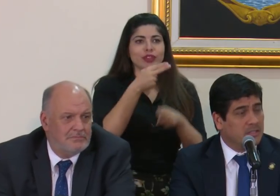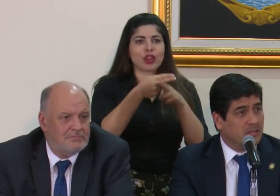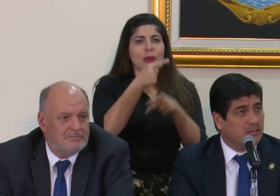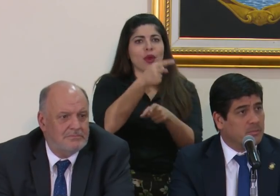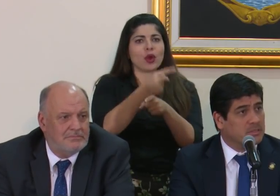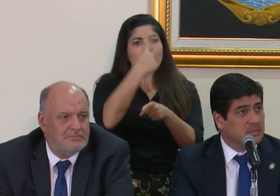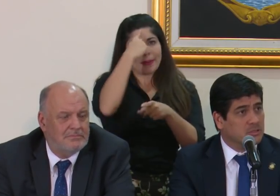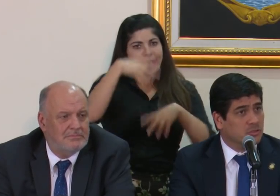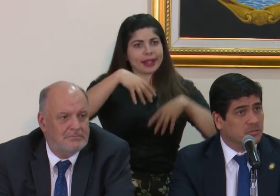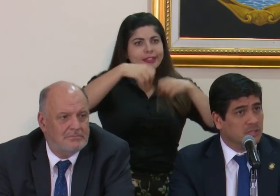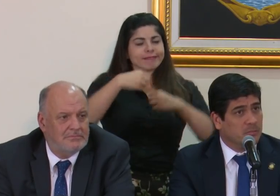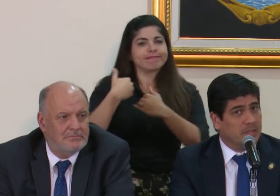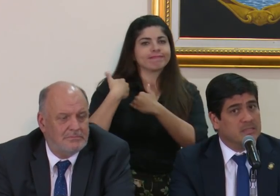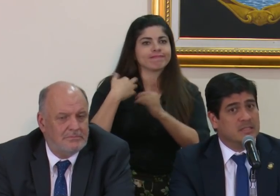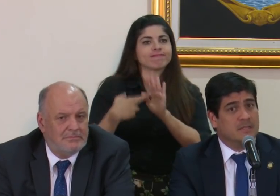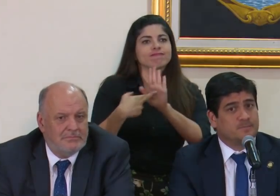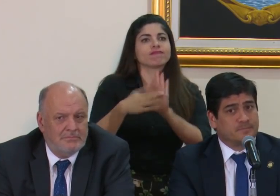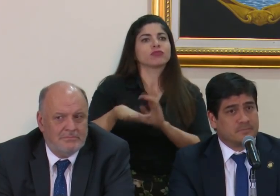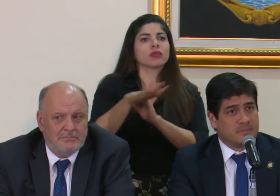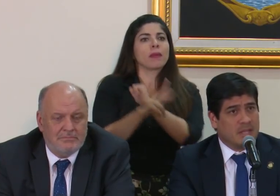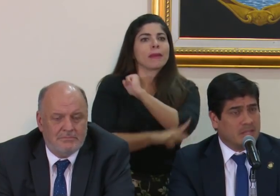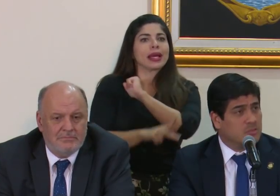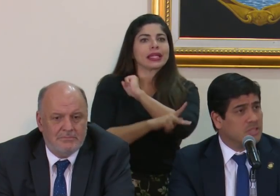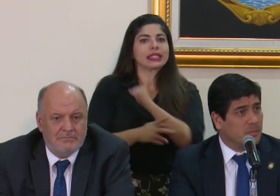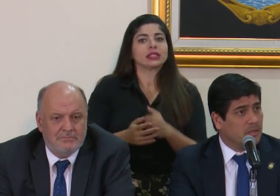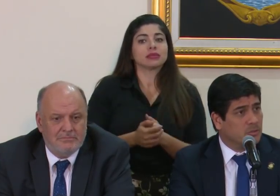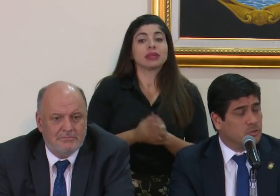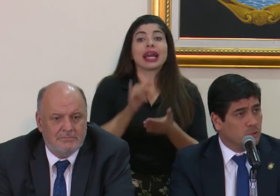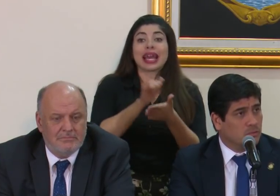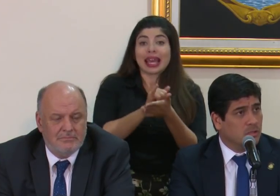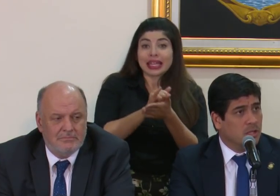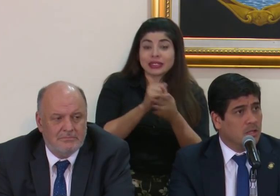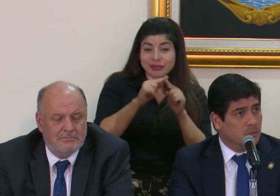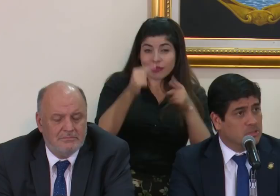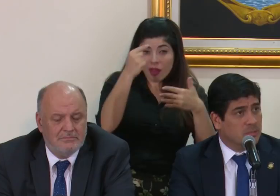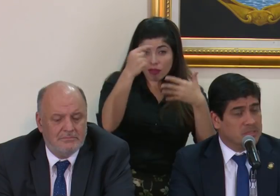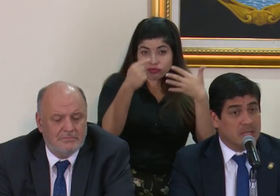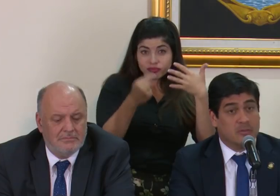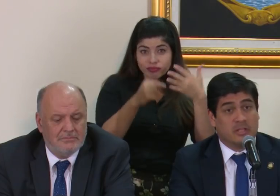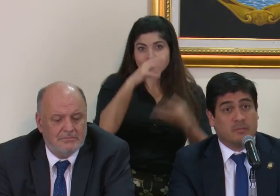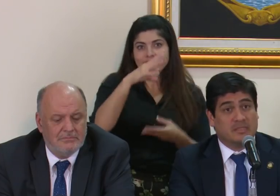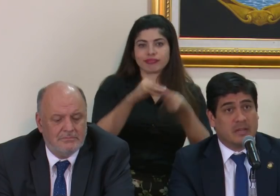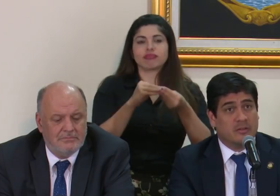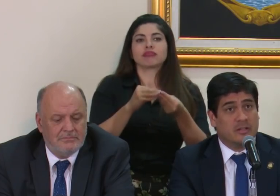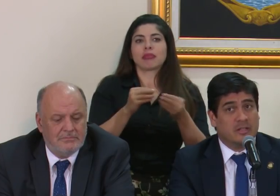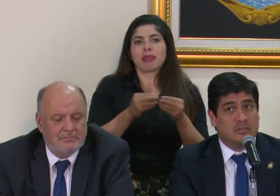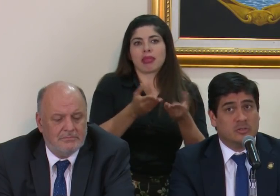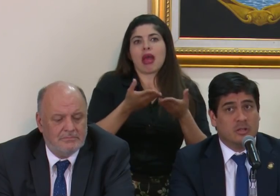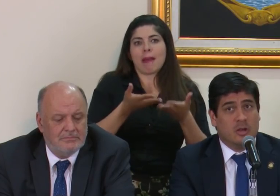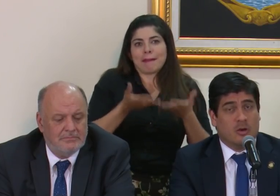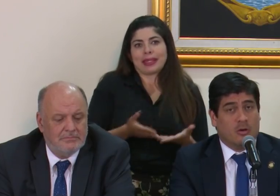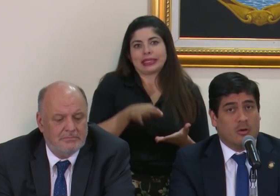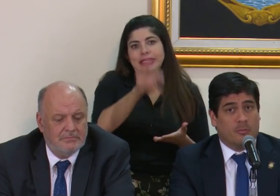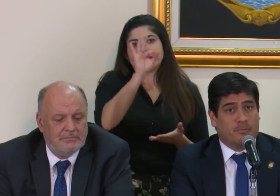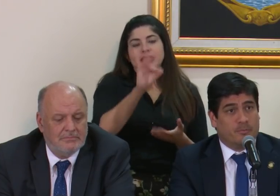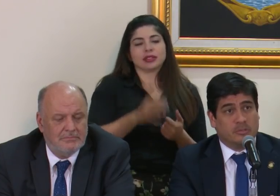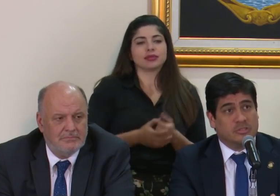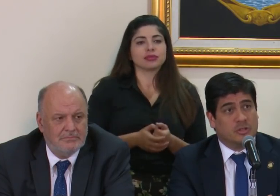para llevar la reconstrucción en el país. Esos elementos son los que pesaron, pesaron en esto,